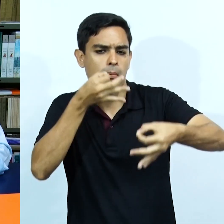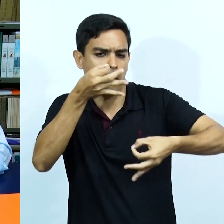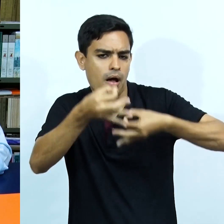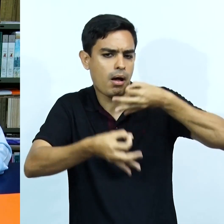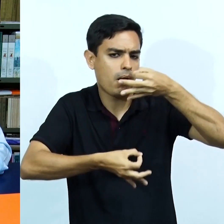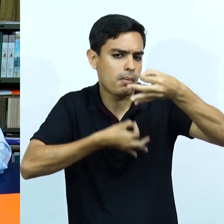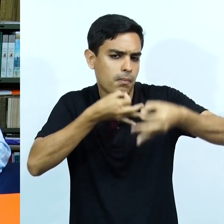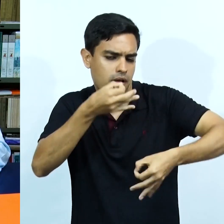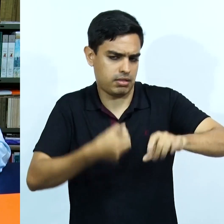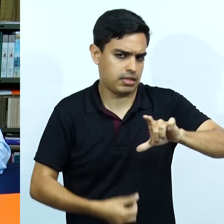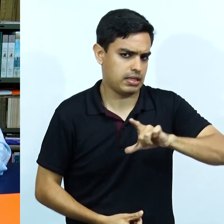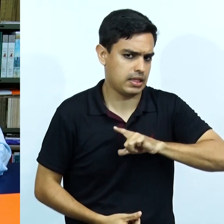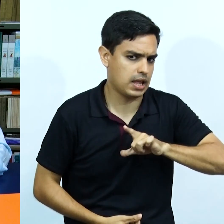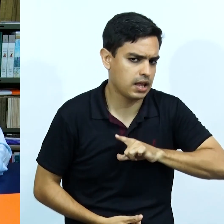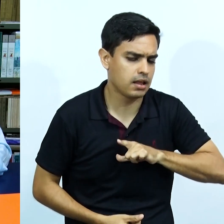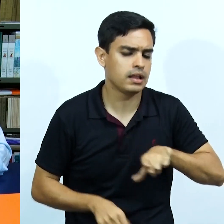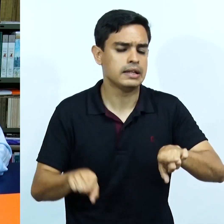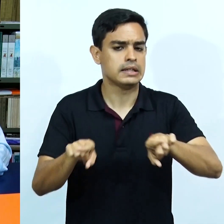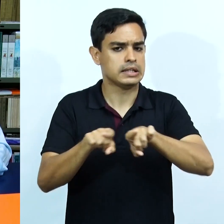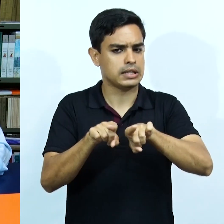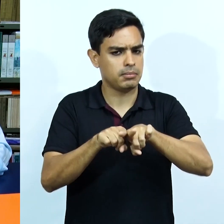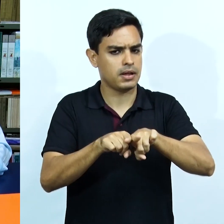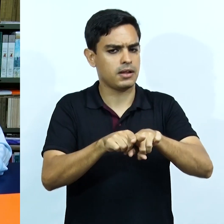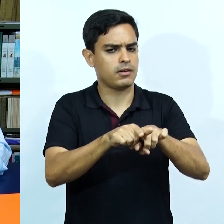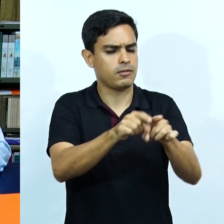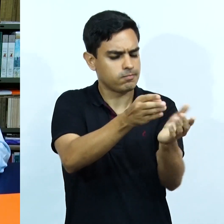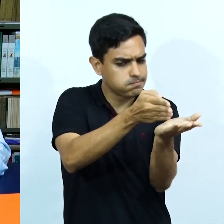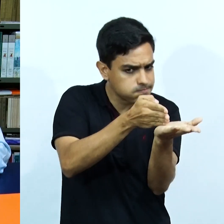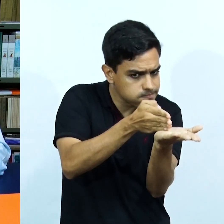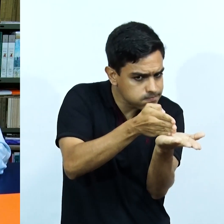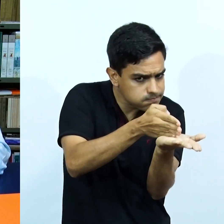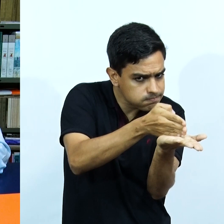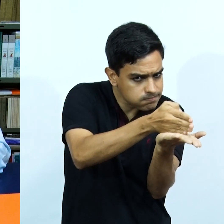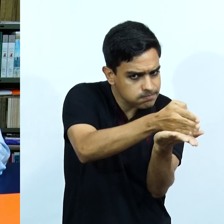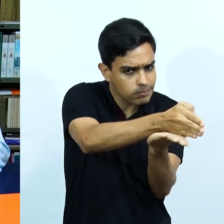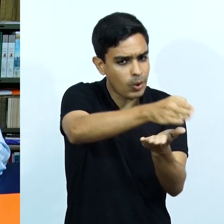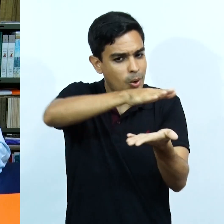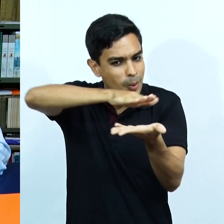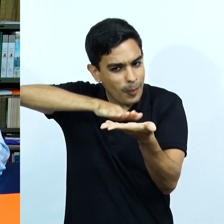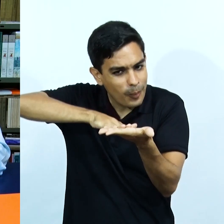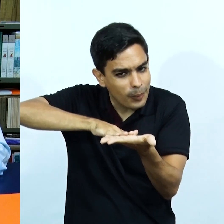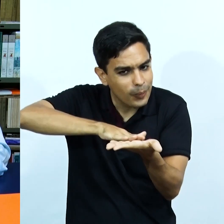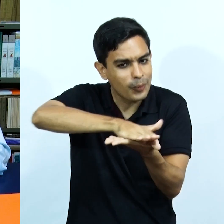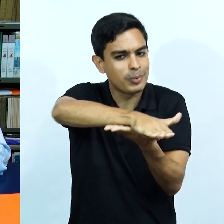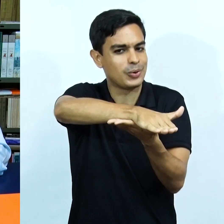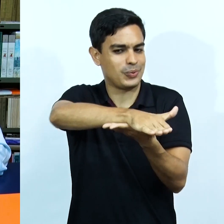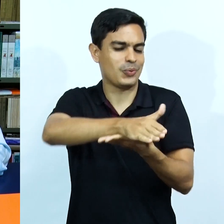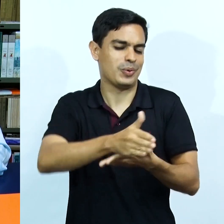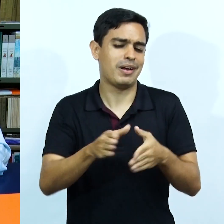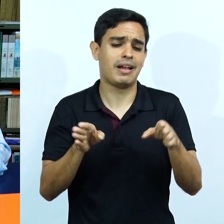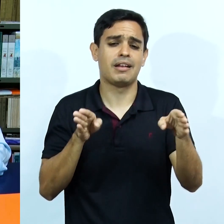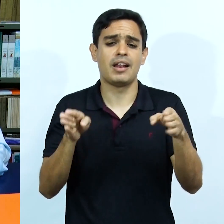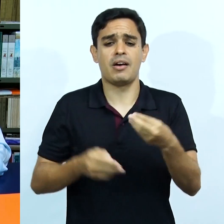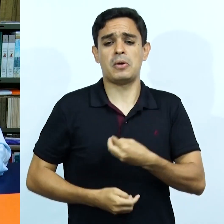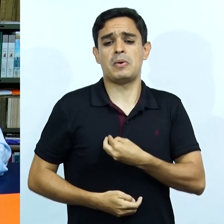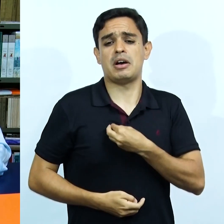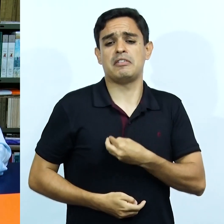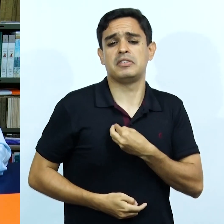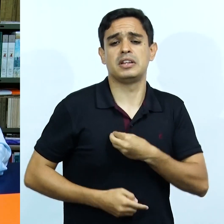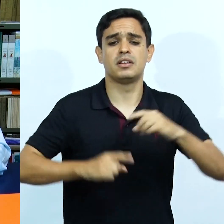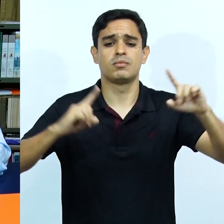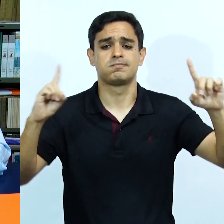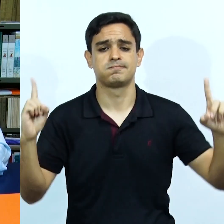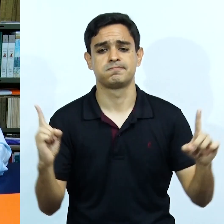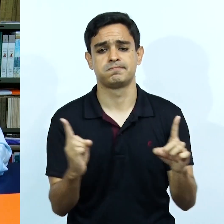muito bem cuidada, muito bem calçada por visões críticas e vigorosamente fiel àquilo que ela